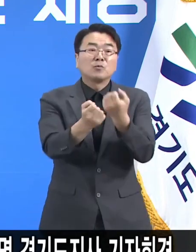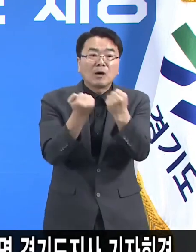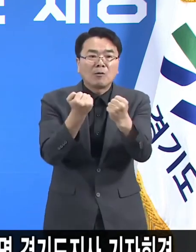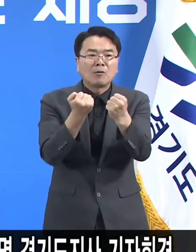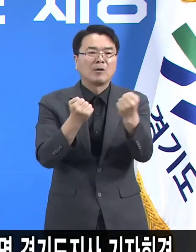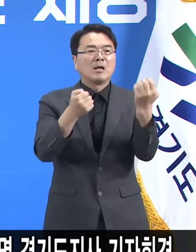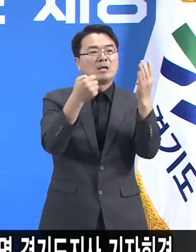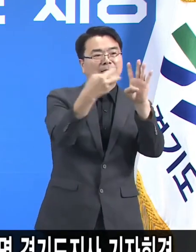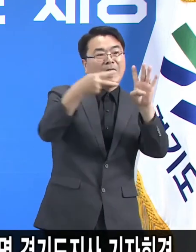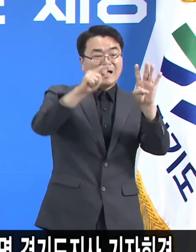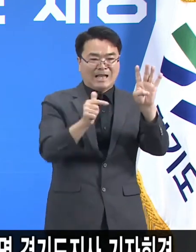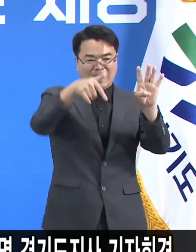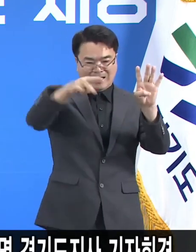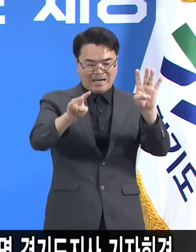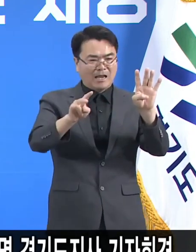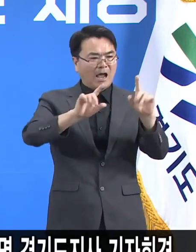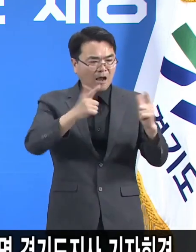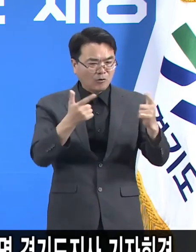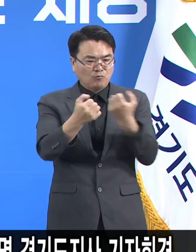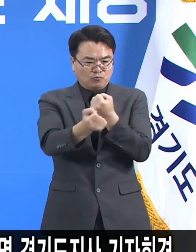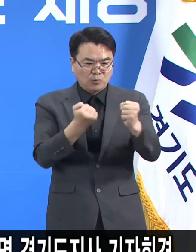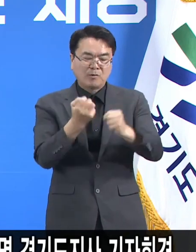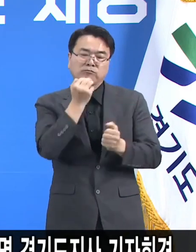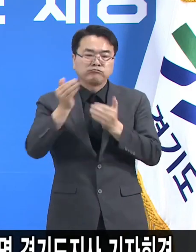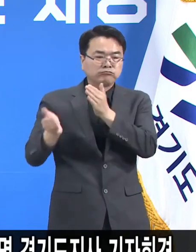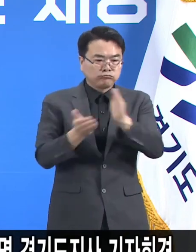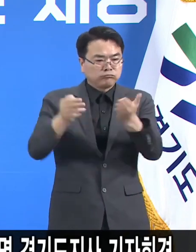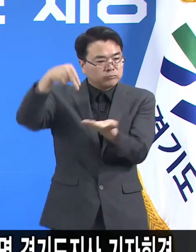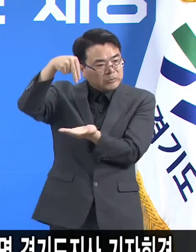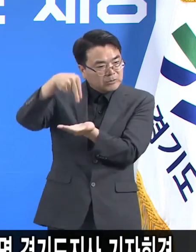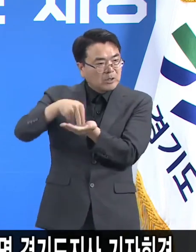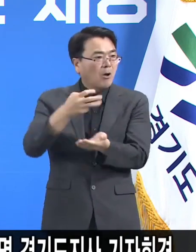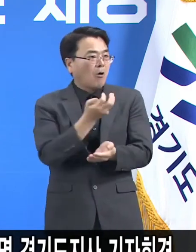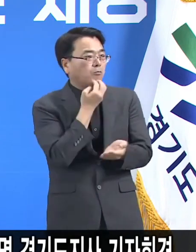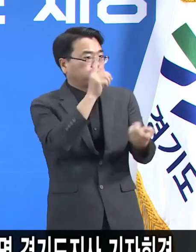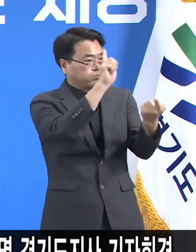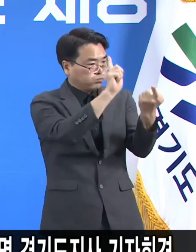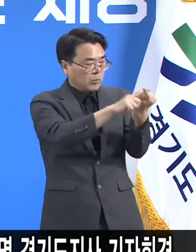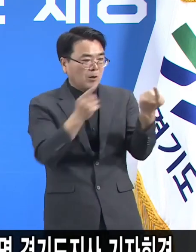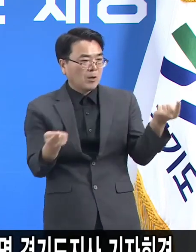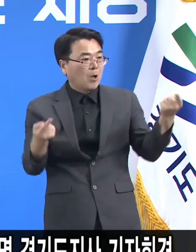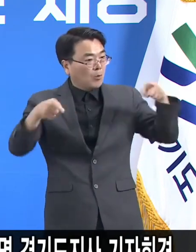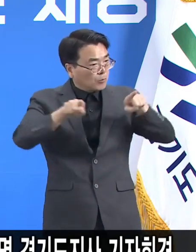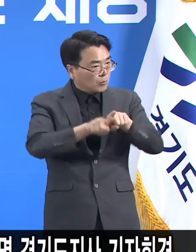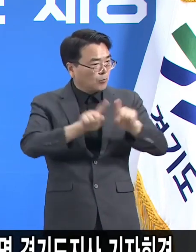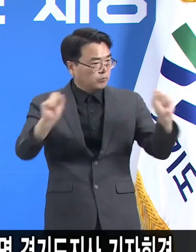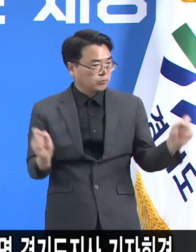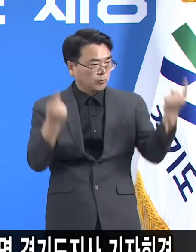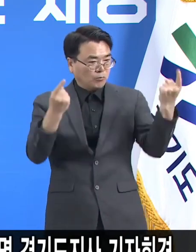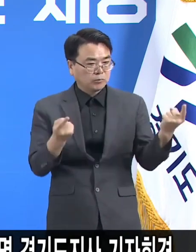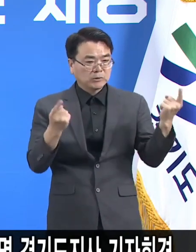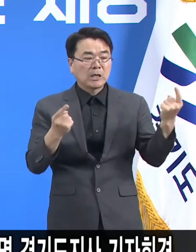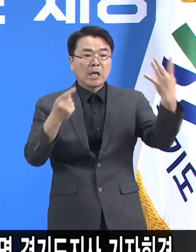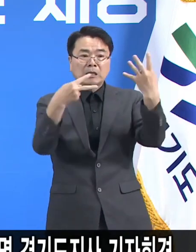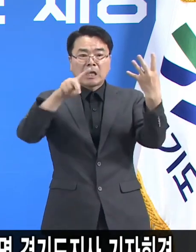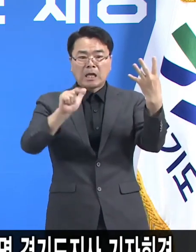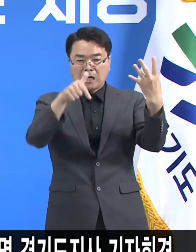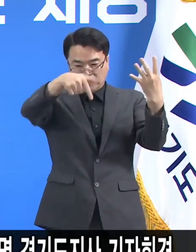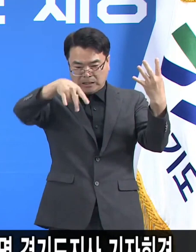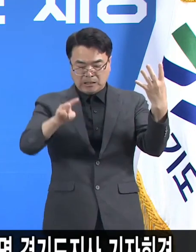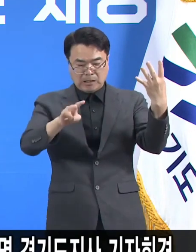4단계 대상이 아님에도 불구하고 경기도와 서울의 4단계 실시에 맞춰서 4단계 거리 두기를